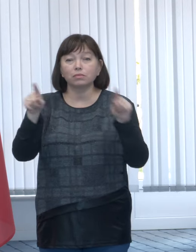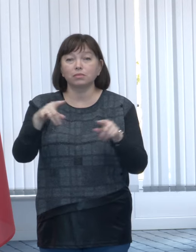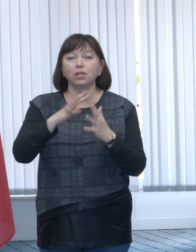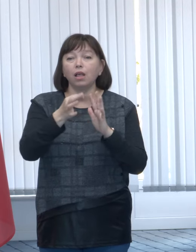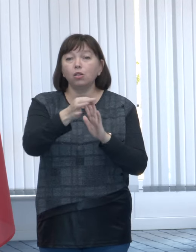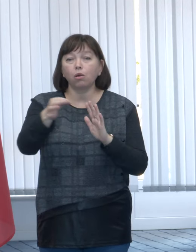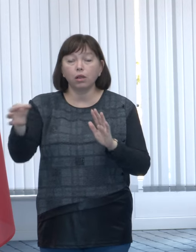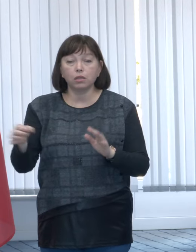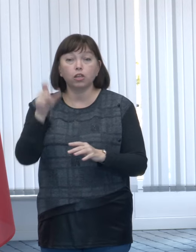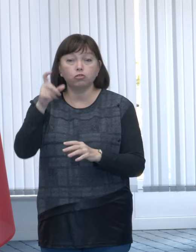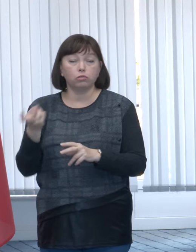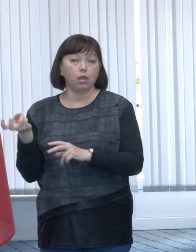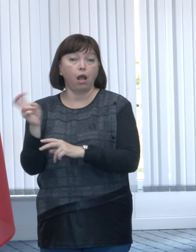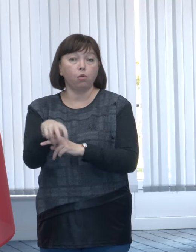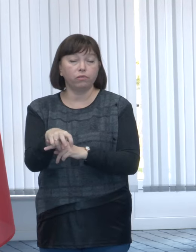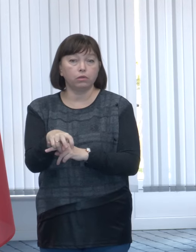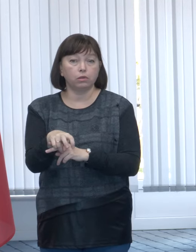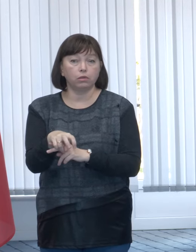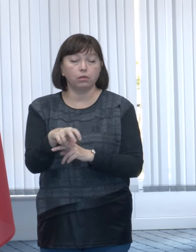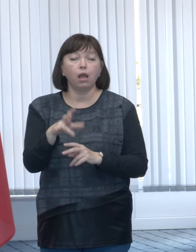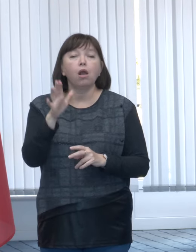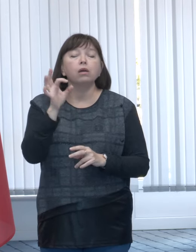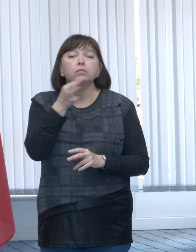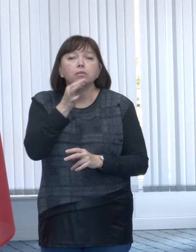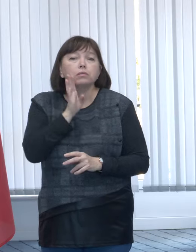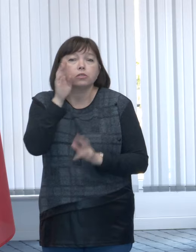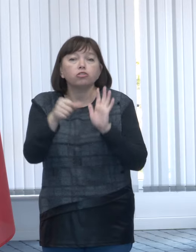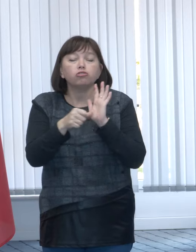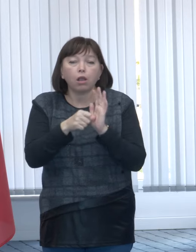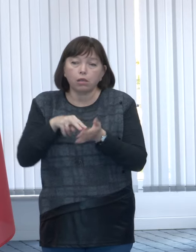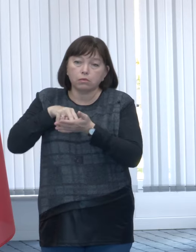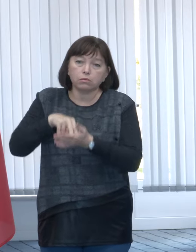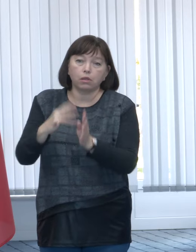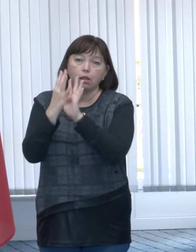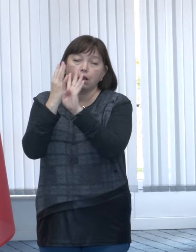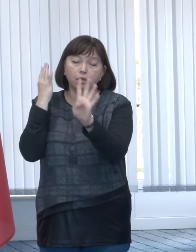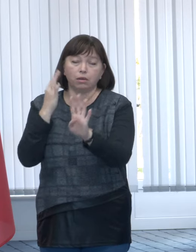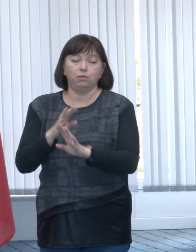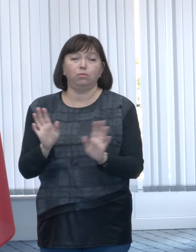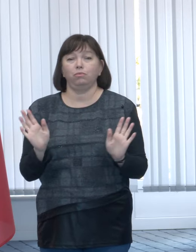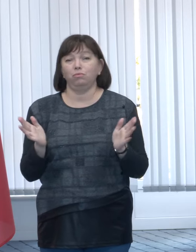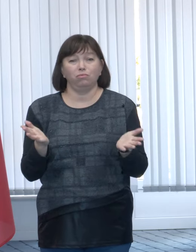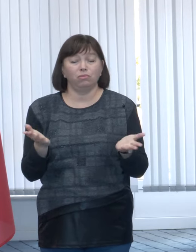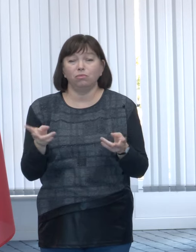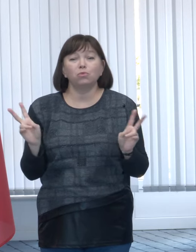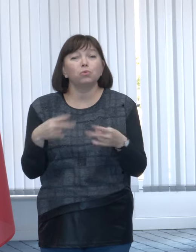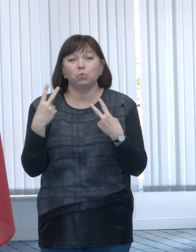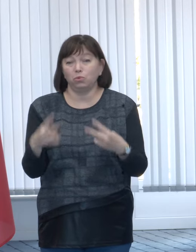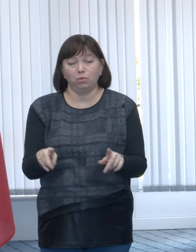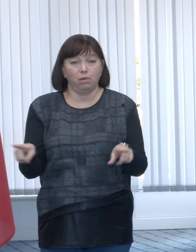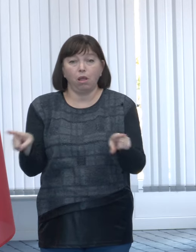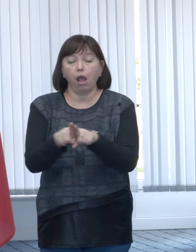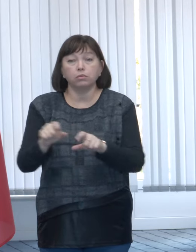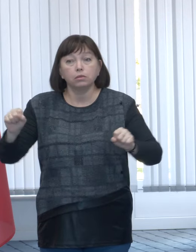cetățenii au venit de la orele 6 ale dimineții, stăteau în rând, deci nu este nevoie de un